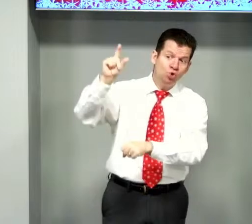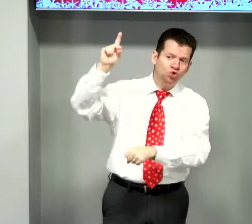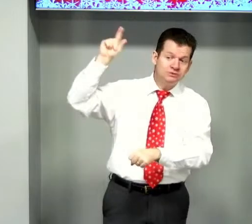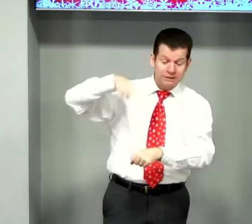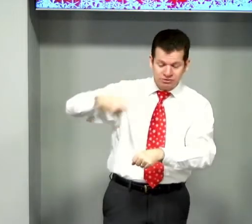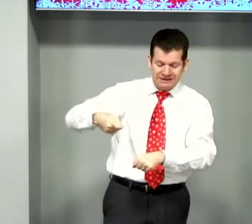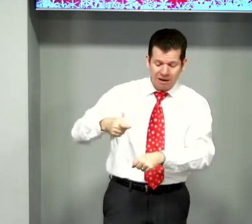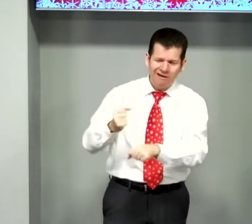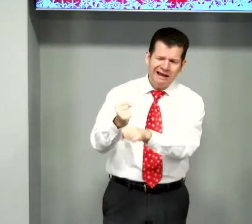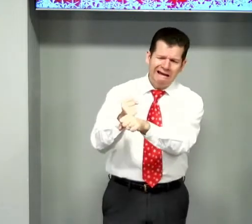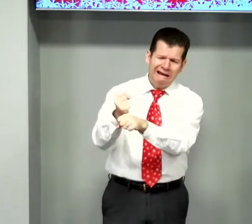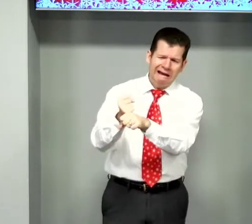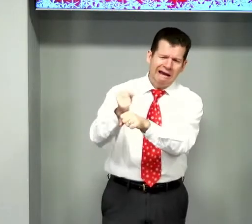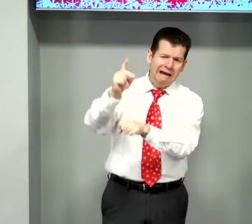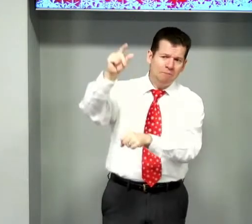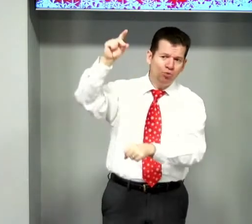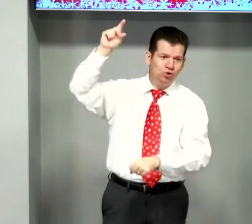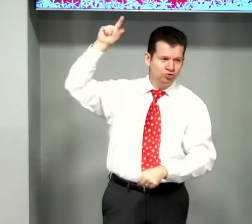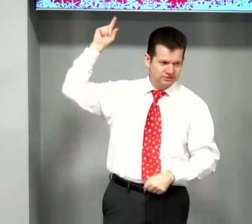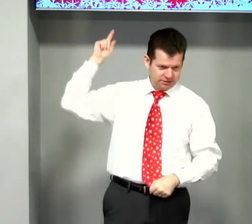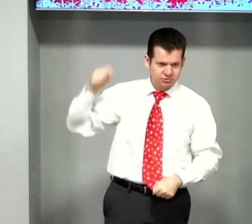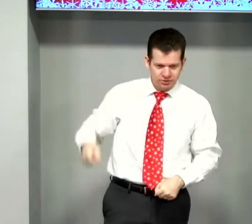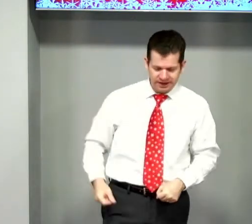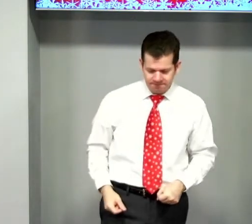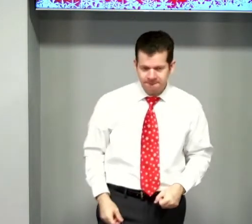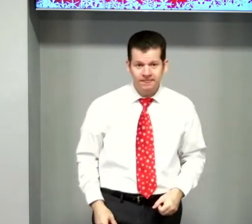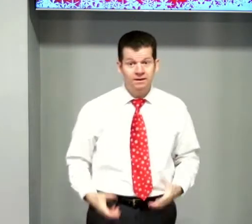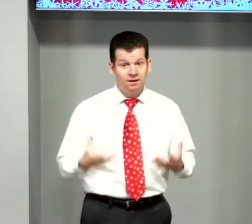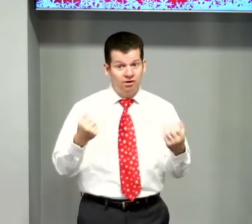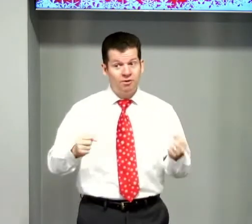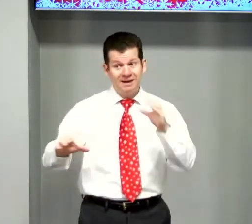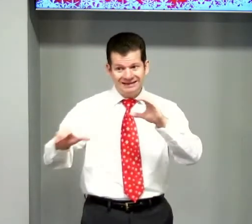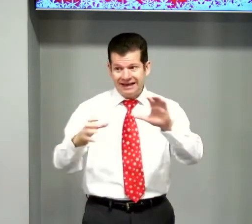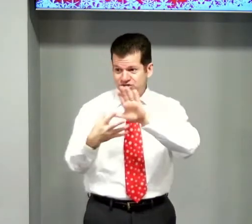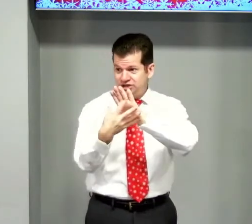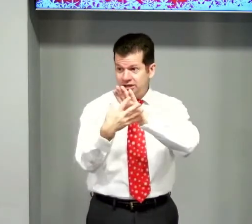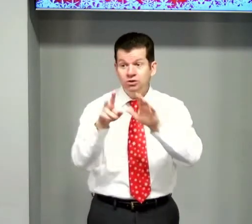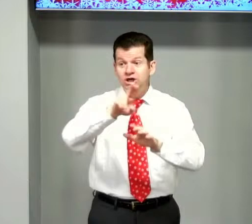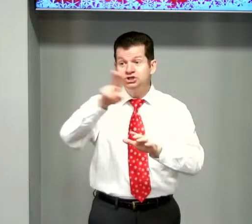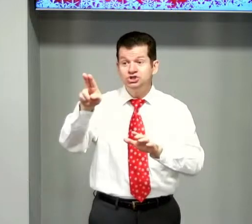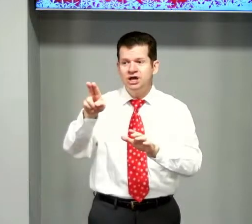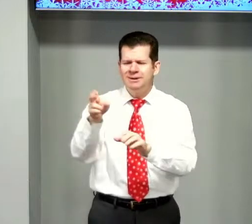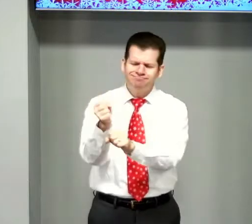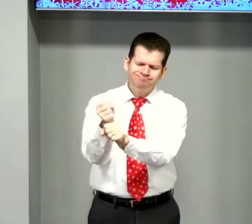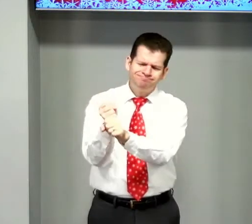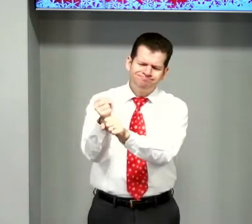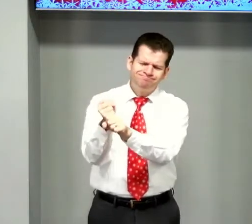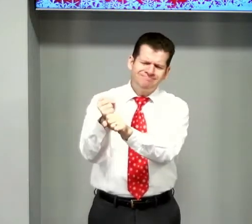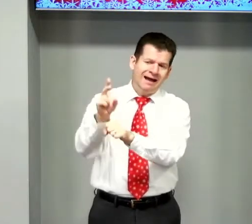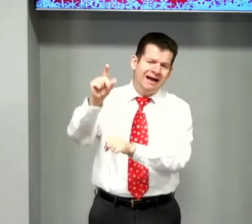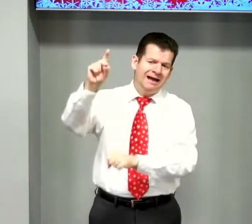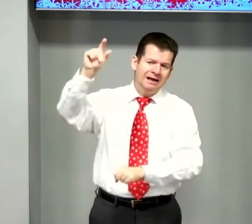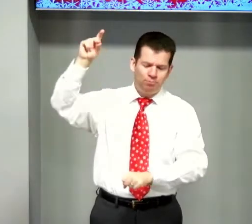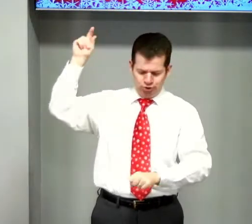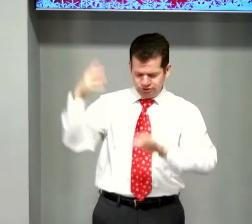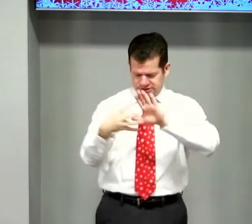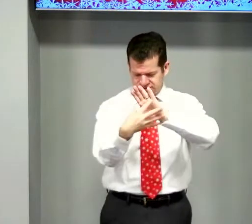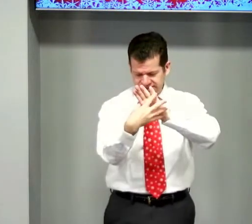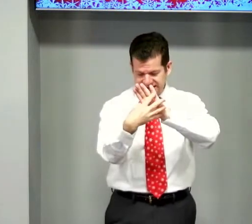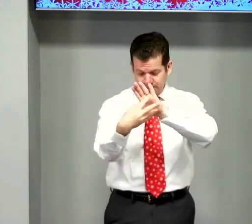Então, o sinal, há muitos anos, ok? Vamos cantar este hino, que se chama Há Muitos Anos, cadê?